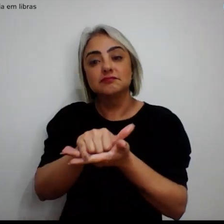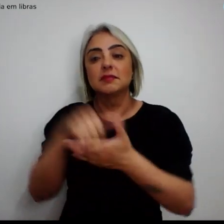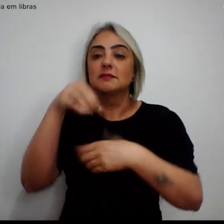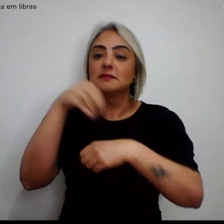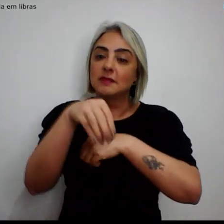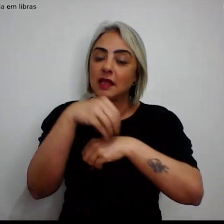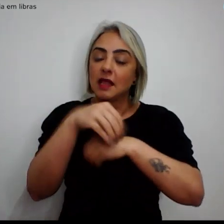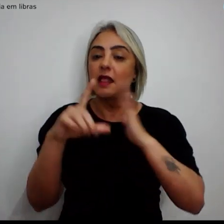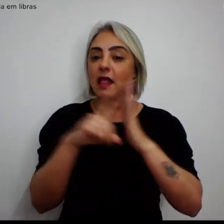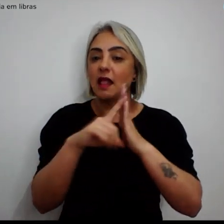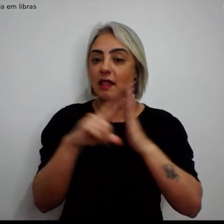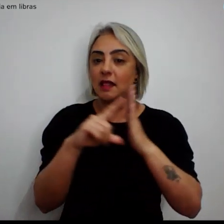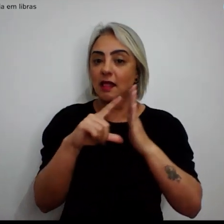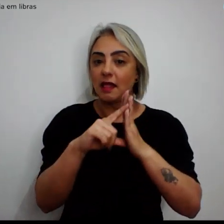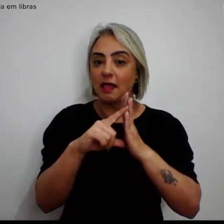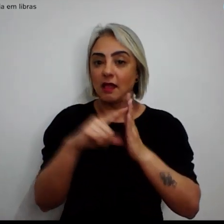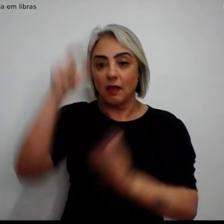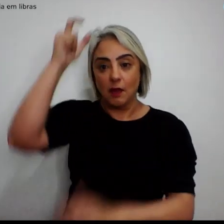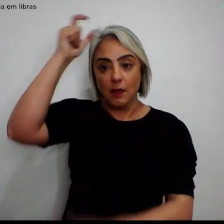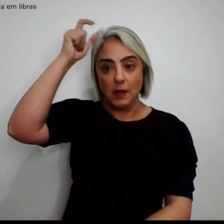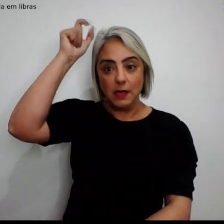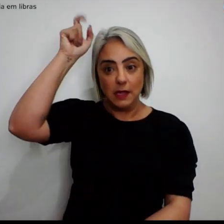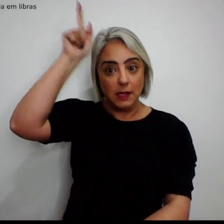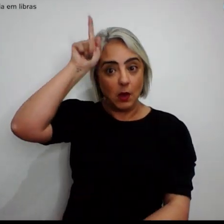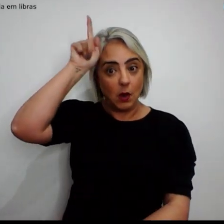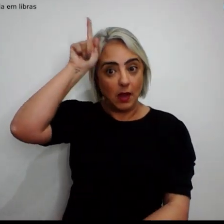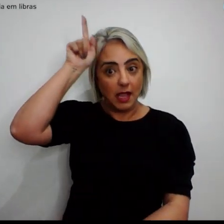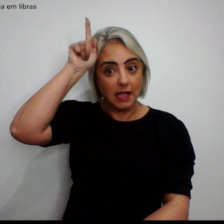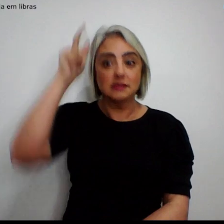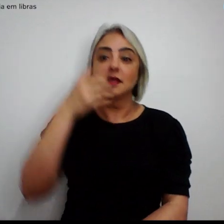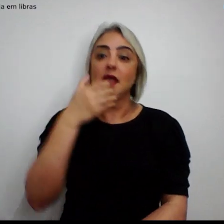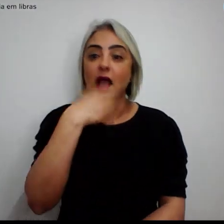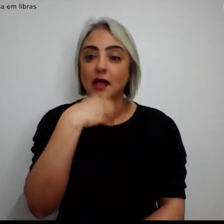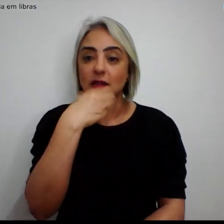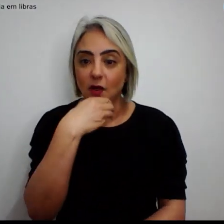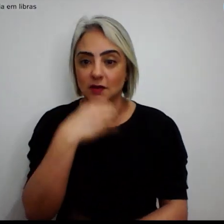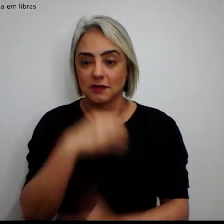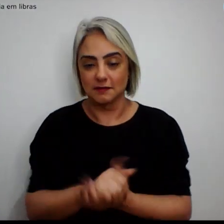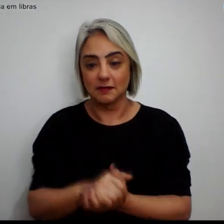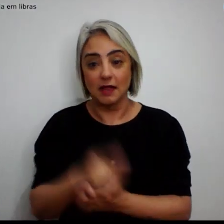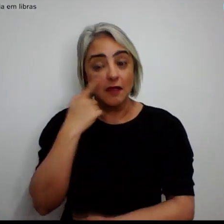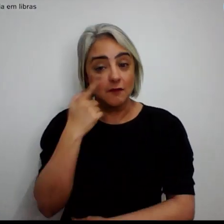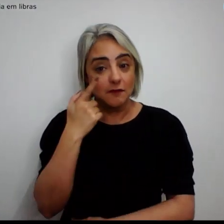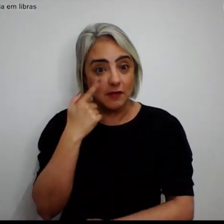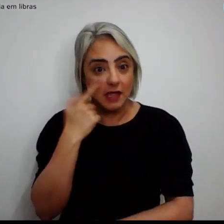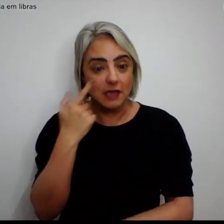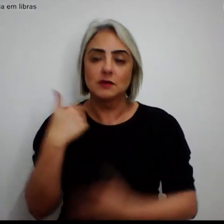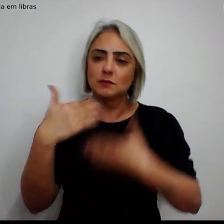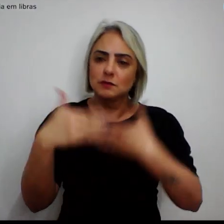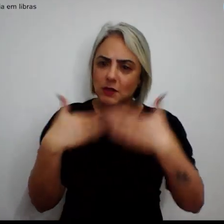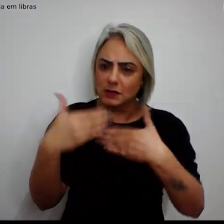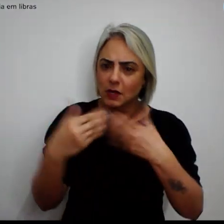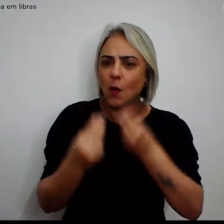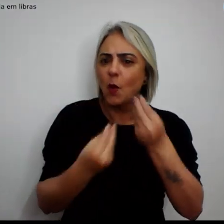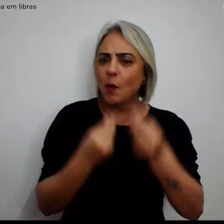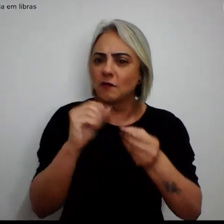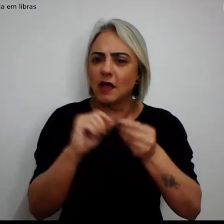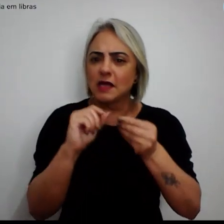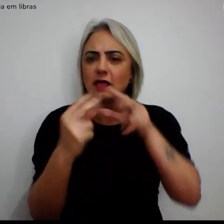nas lojas da iOS e Android. Confira o procedimento virtual no final